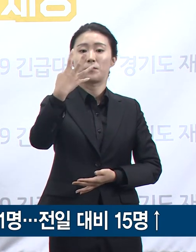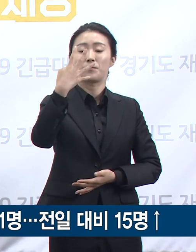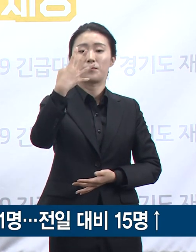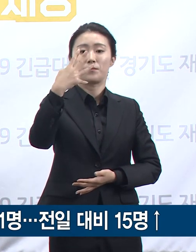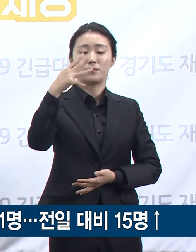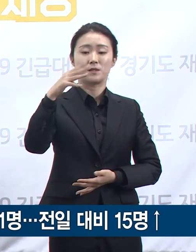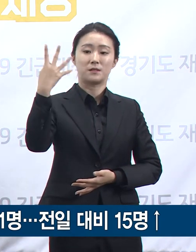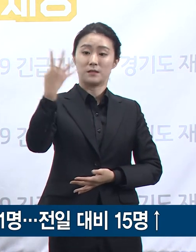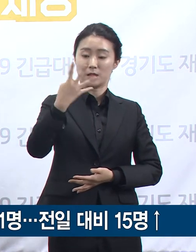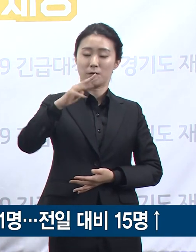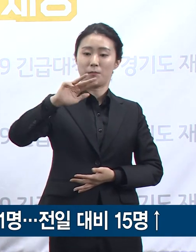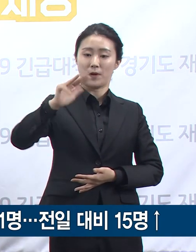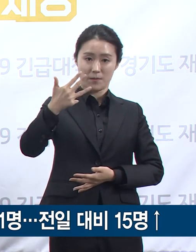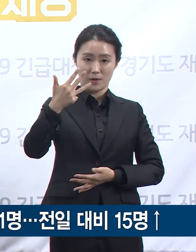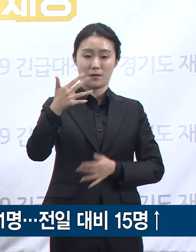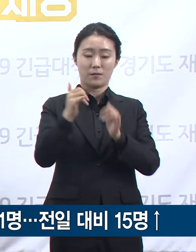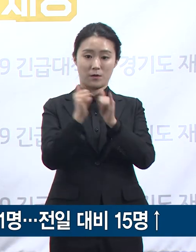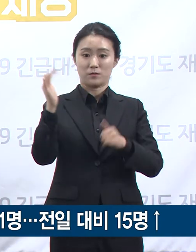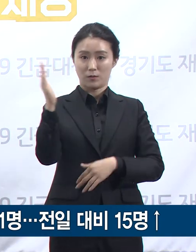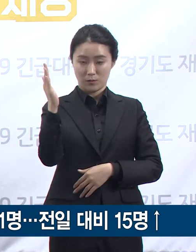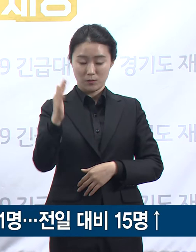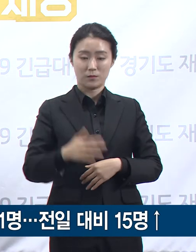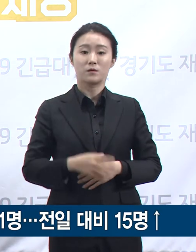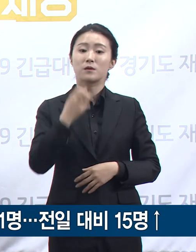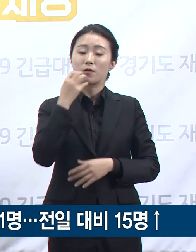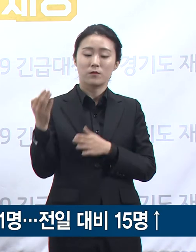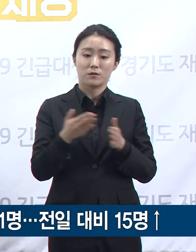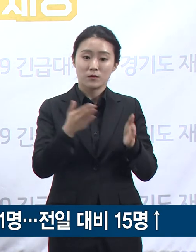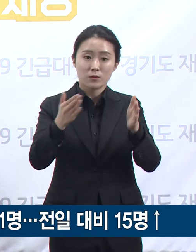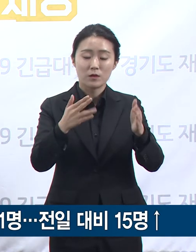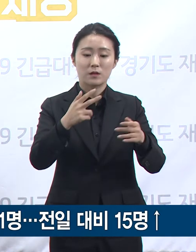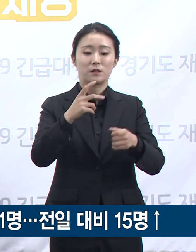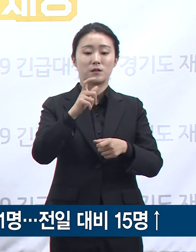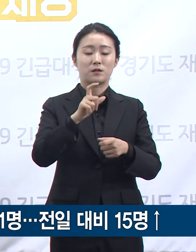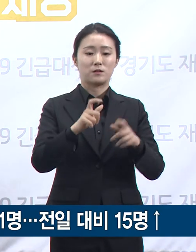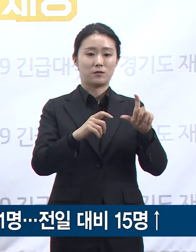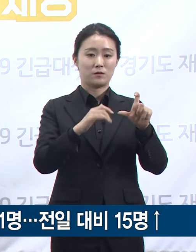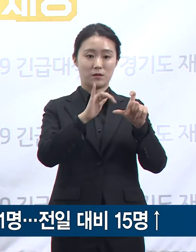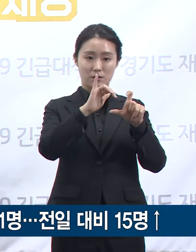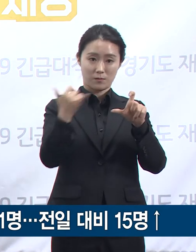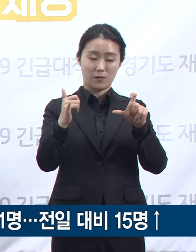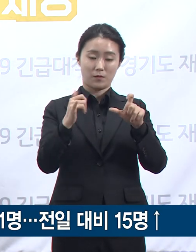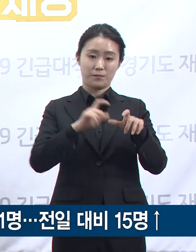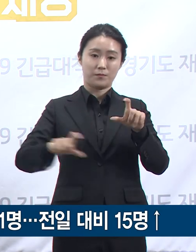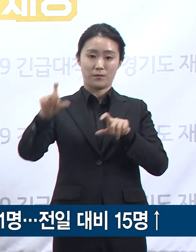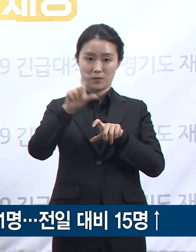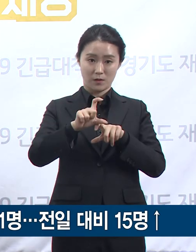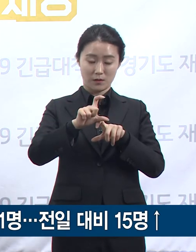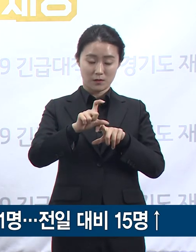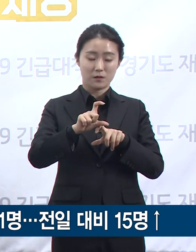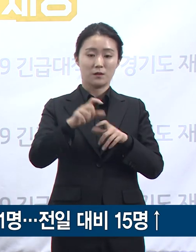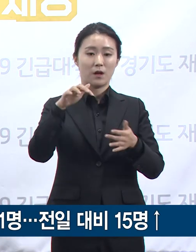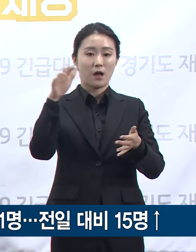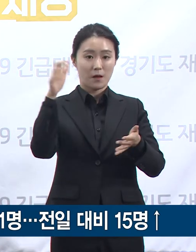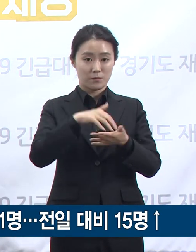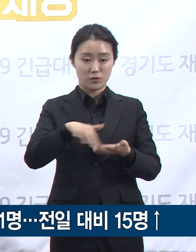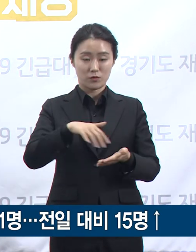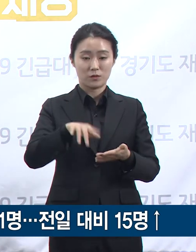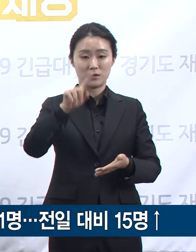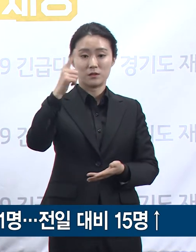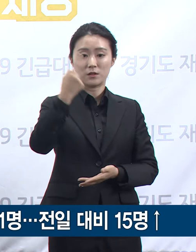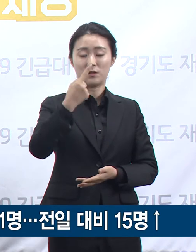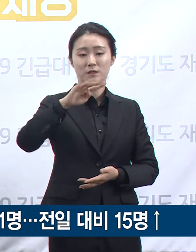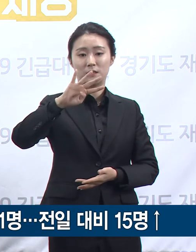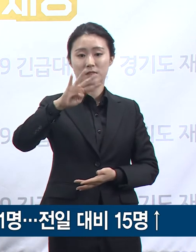수는 전일 오전 0시 대비 15명이 증가한 총 1,451명입니다. 인구 10만 명당